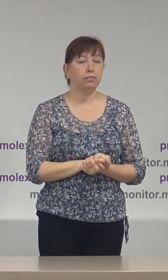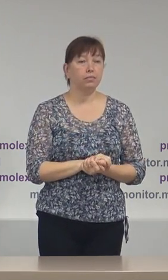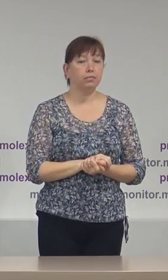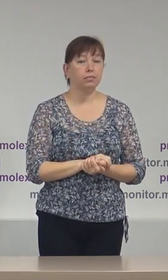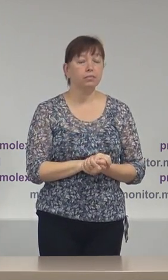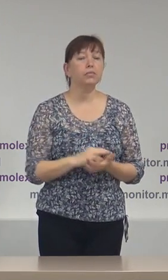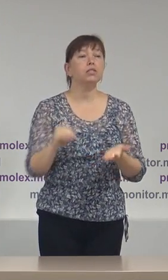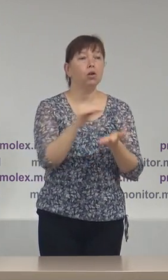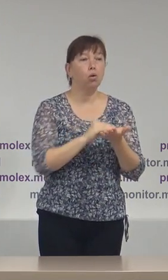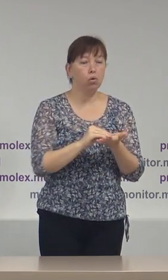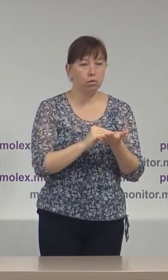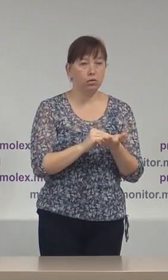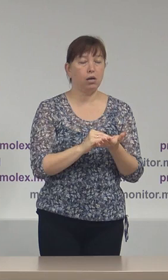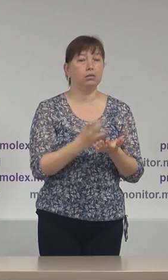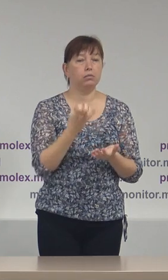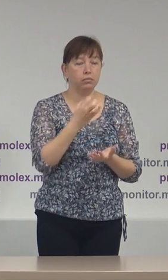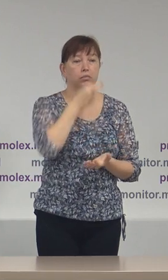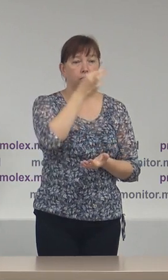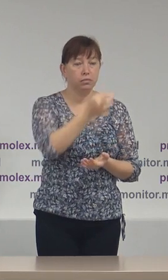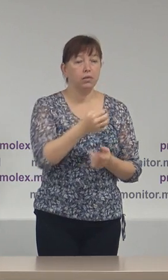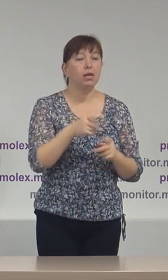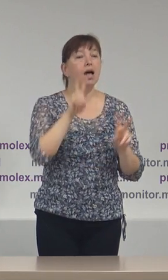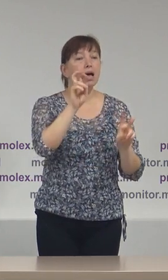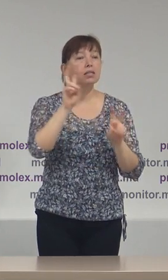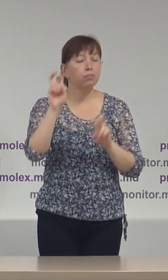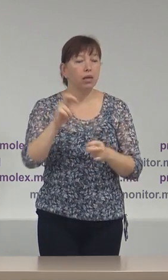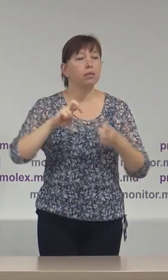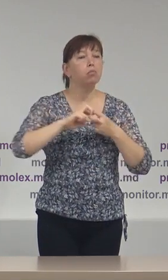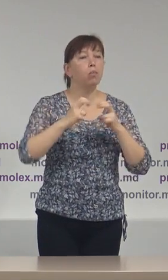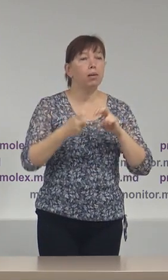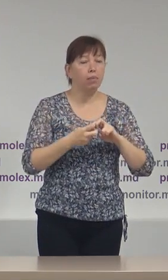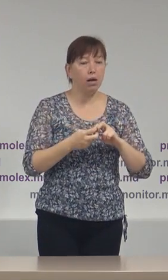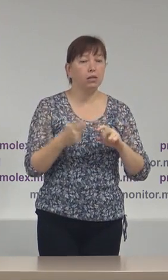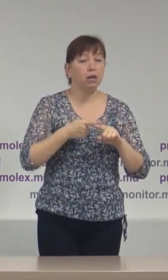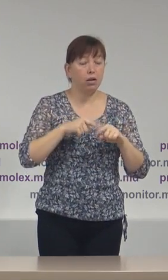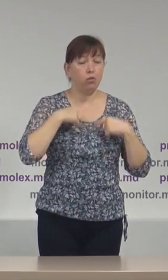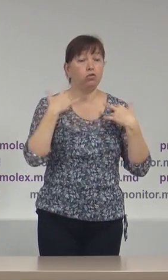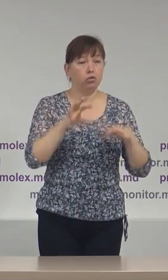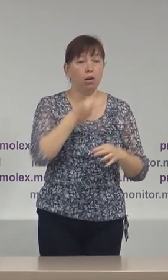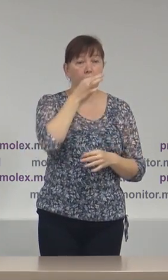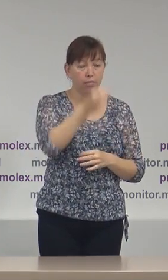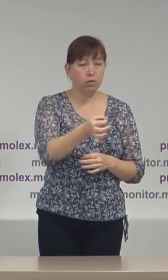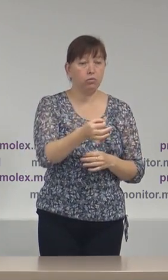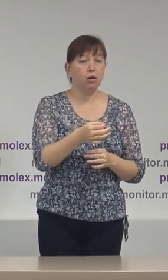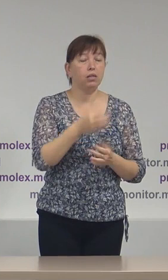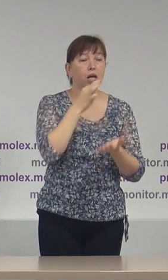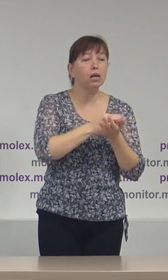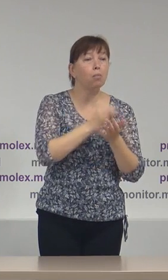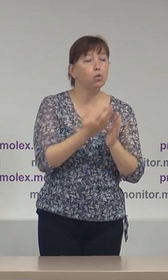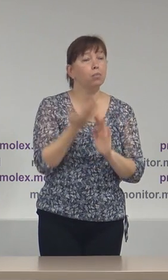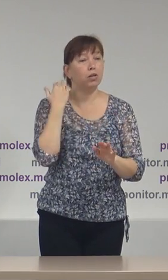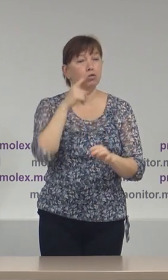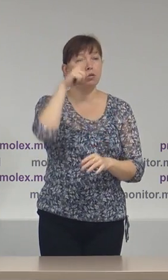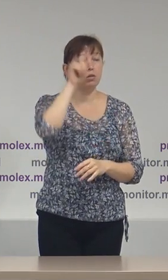Încă o dată mai subliniem acele aspecte problematice pe care le-am menționat în raportul precedent